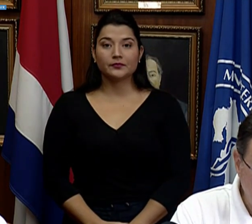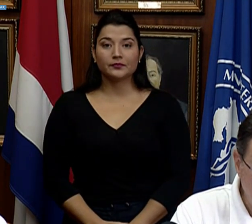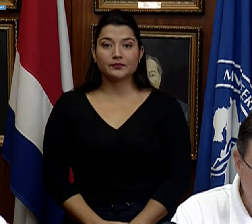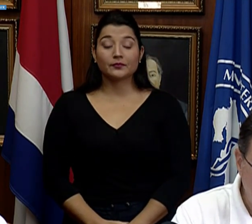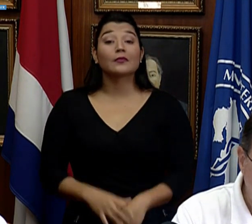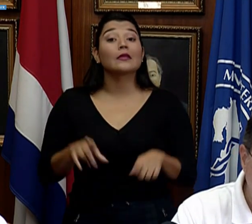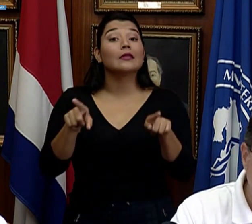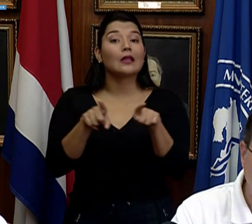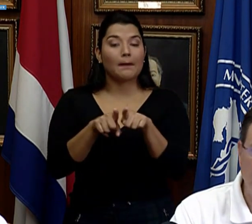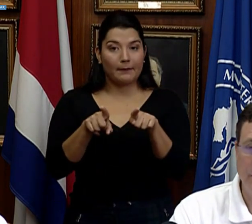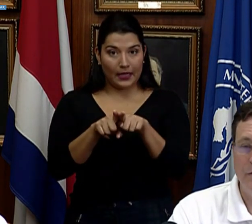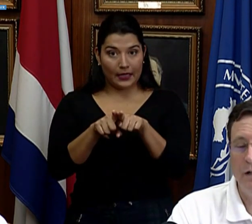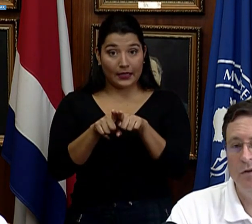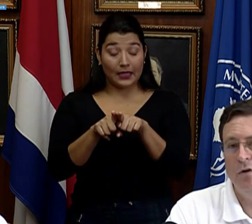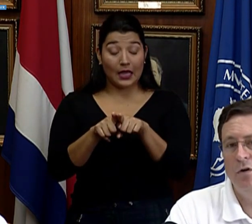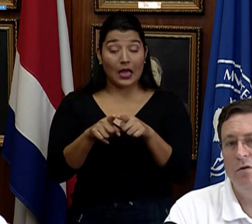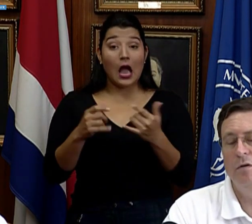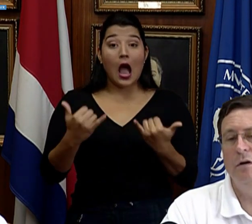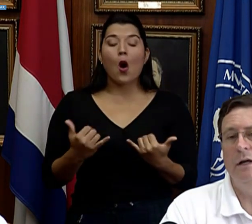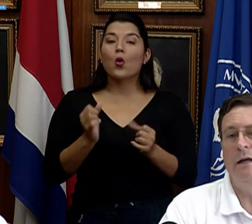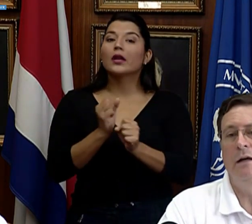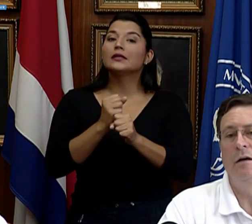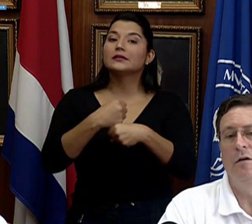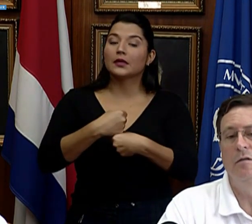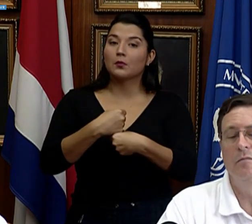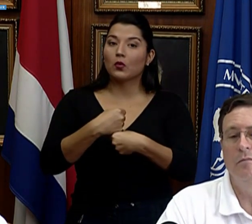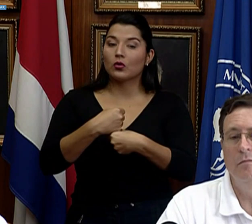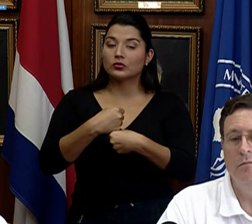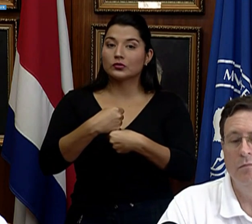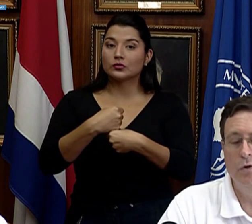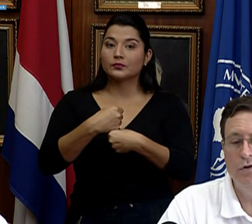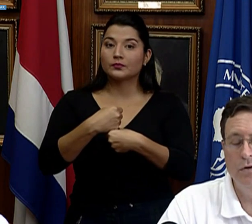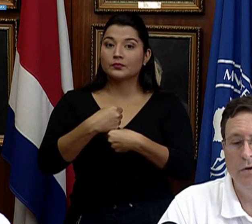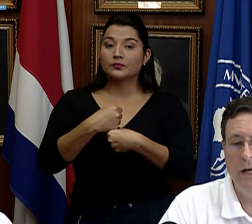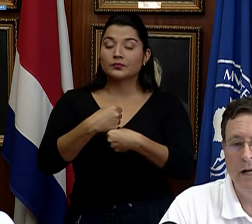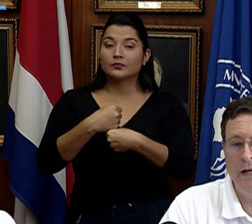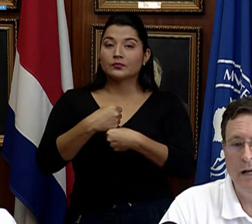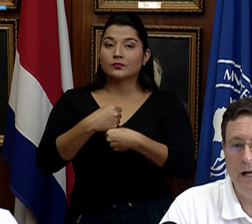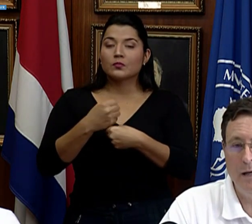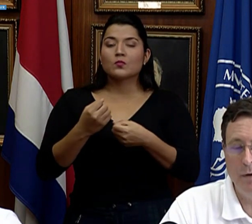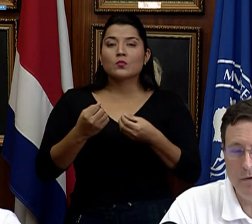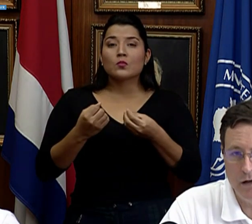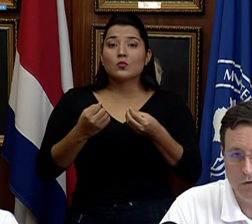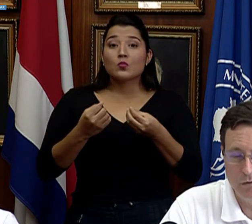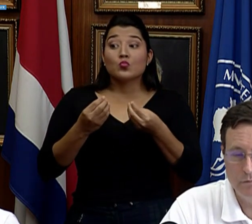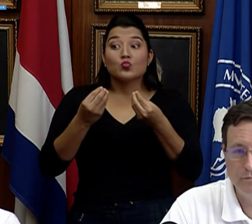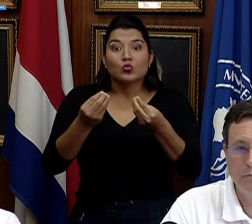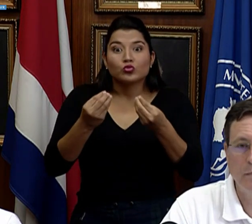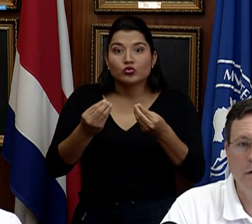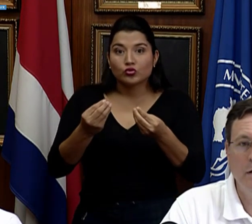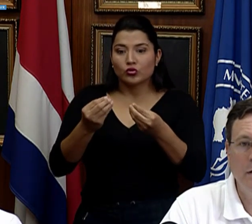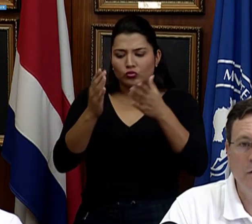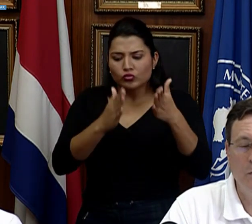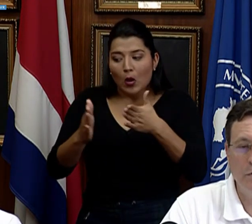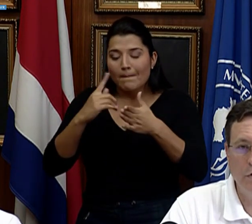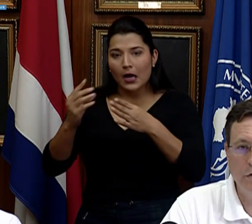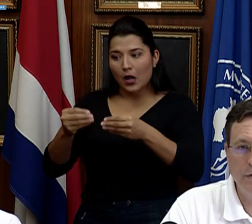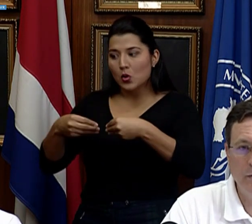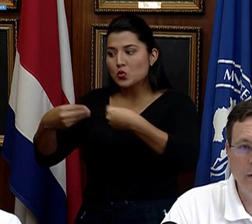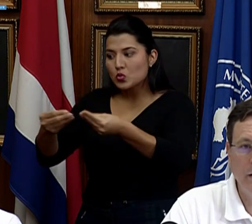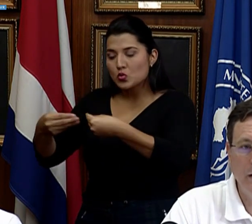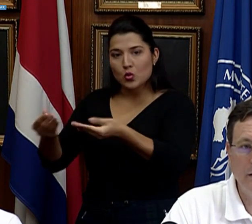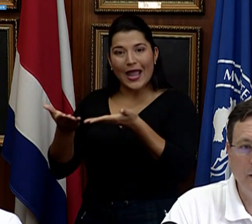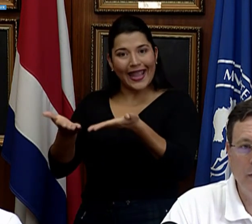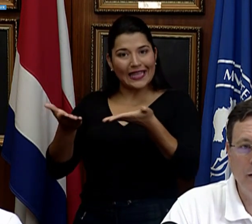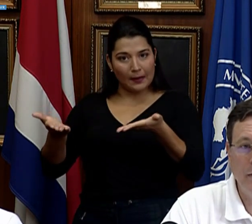También estamos haciendo mucho en equipamiento. Como todos